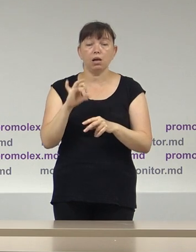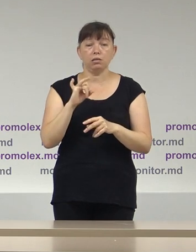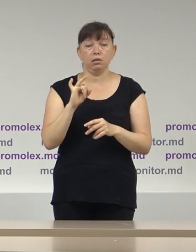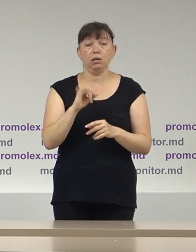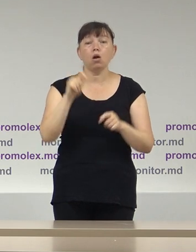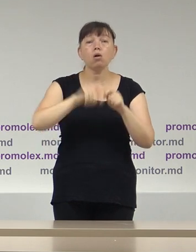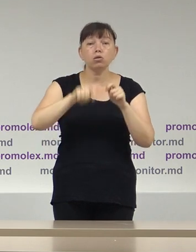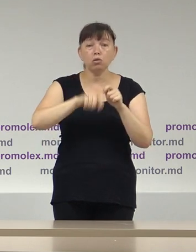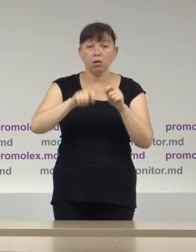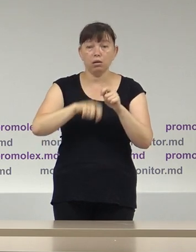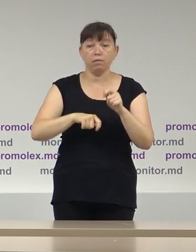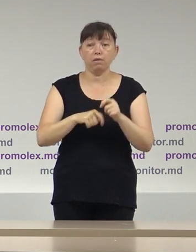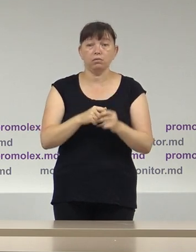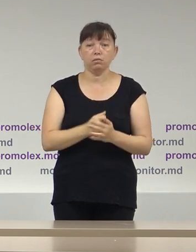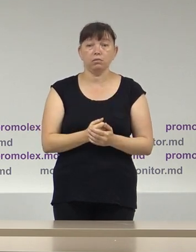controla